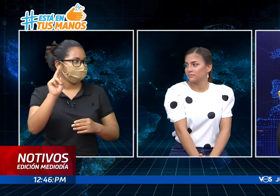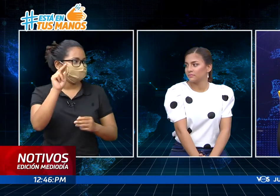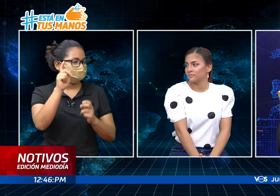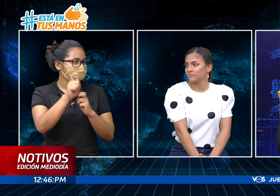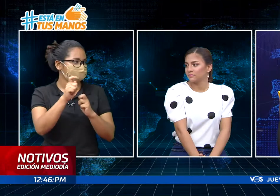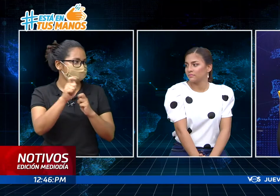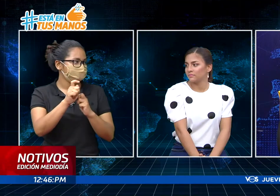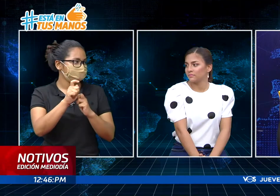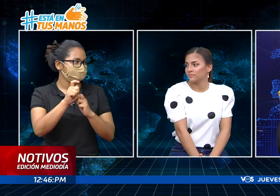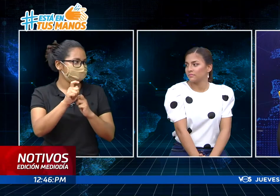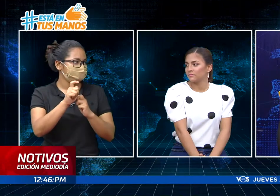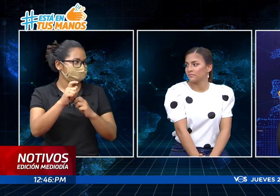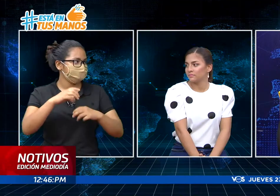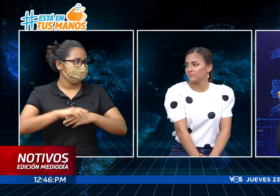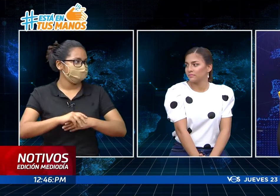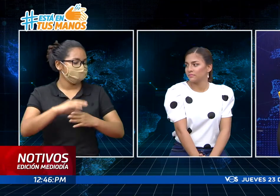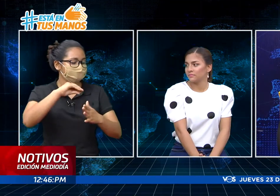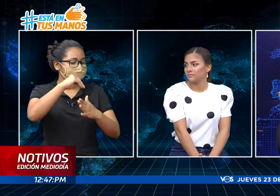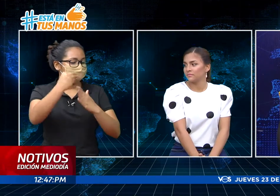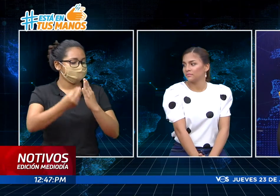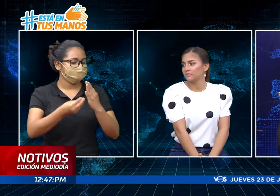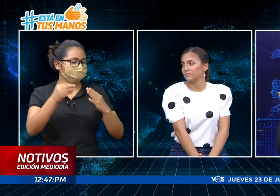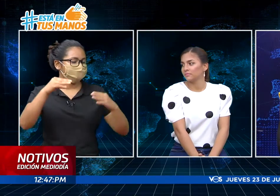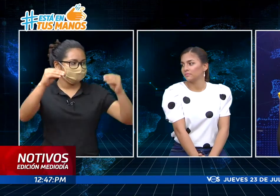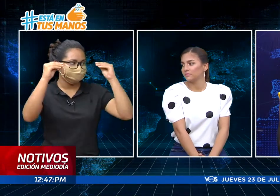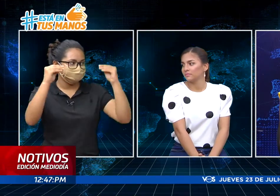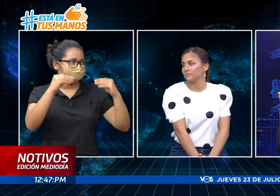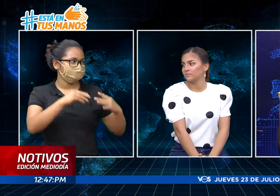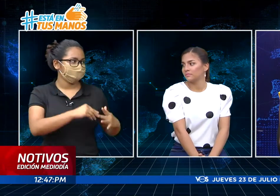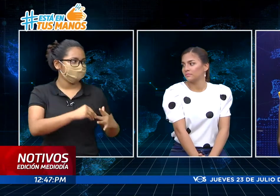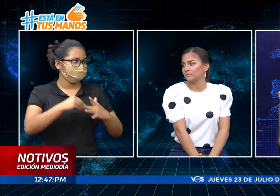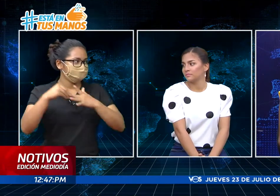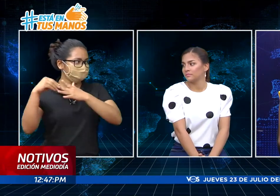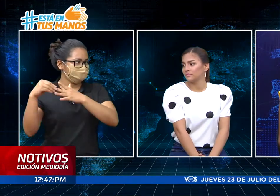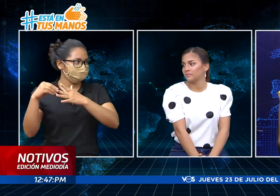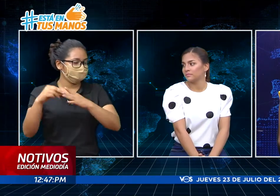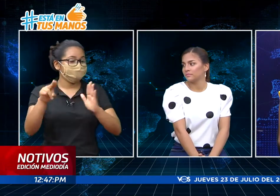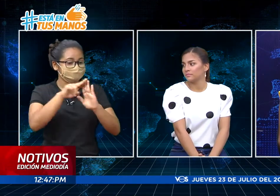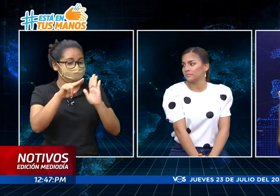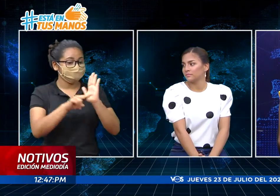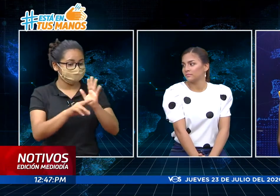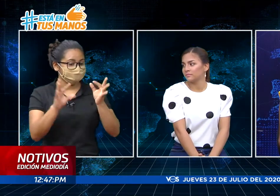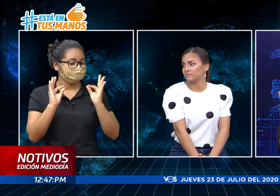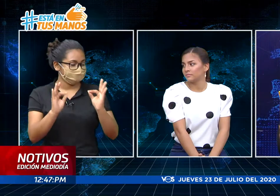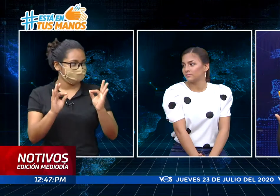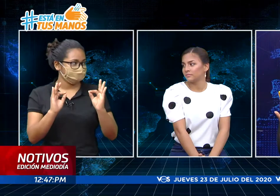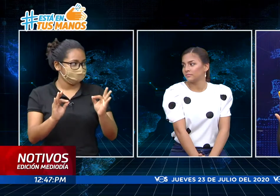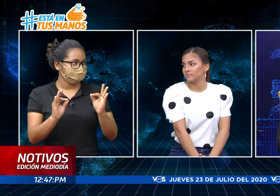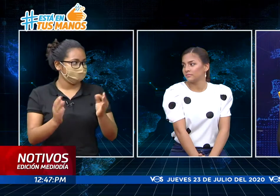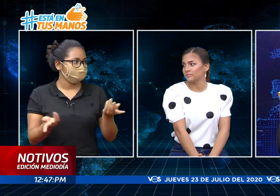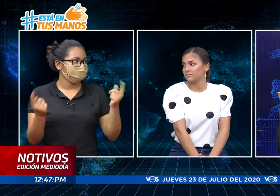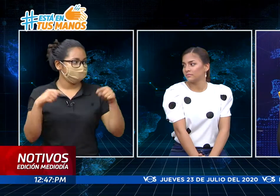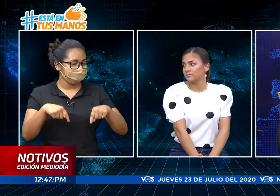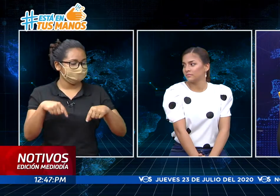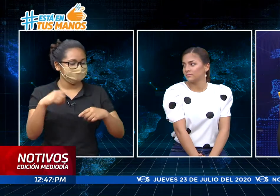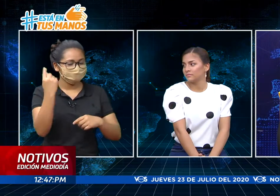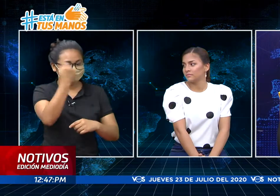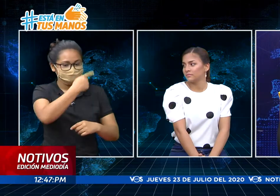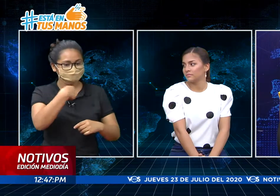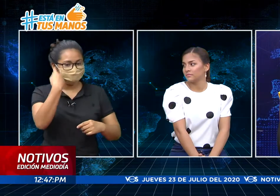Managua en la carrera de pedagogía con resultados muy satisfactorios y ahora es el nuevo rostro de la Televisión Nacional acá